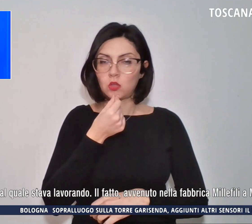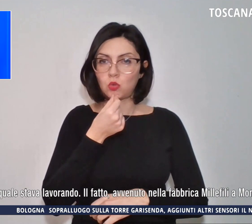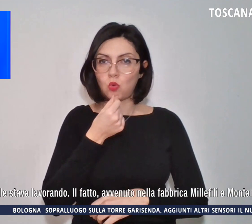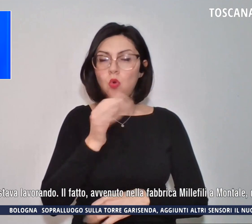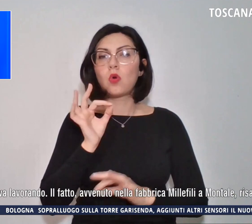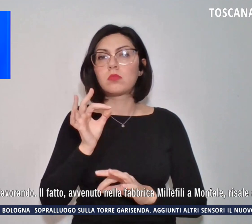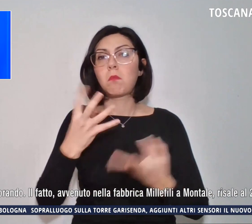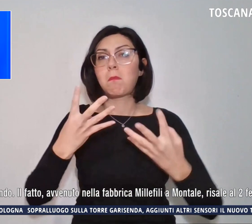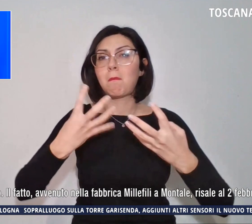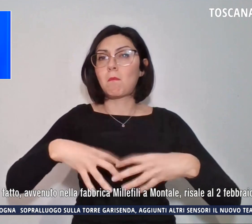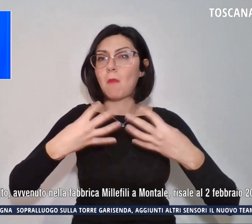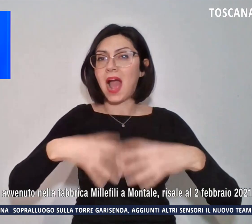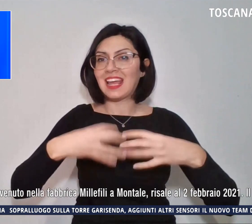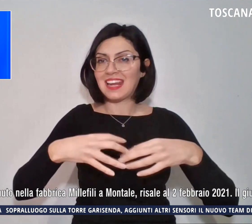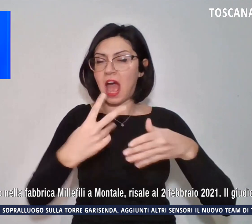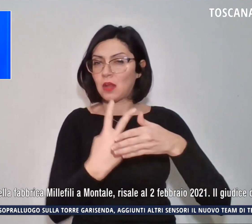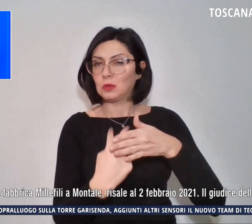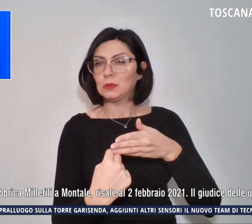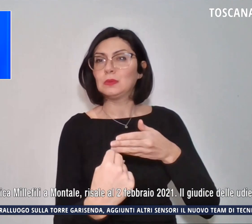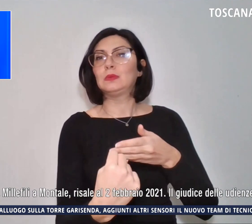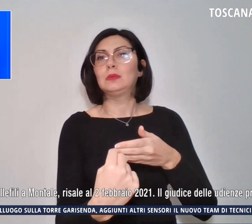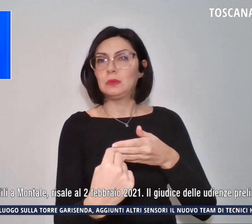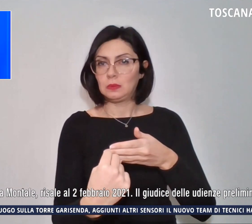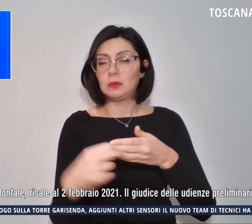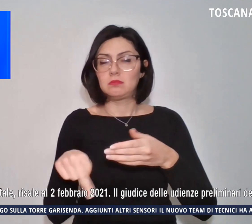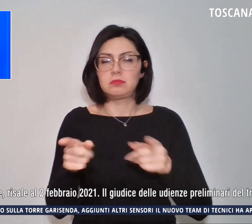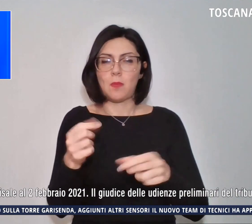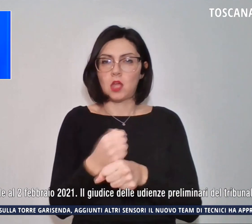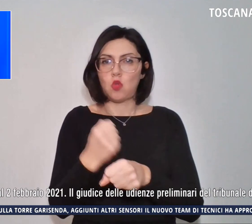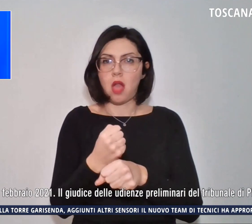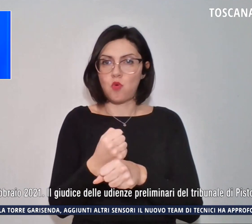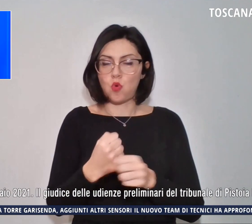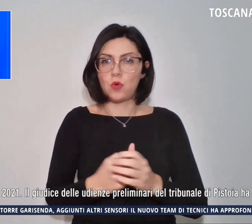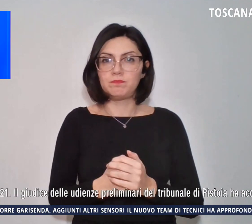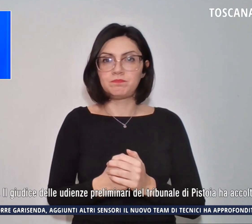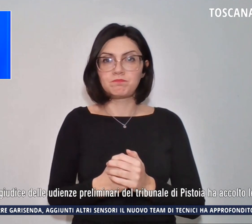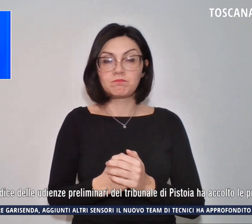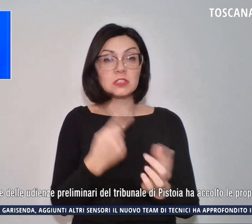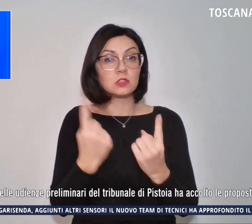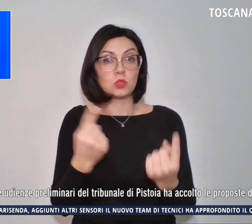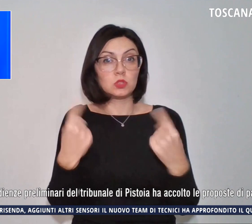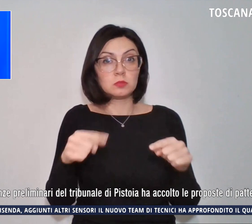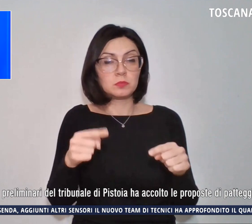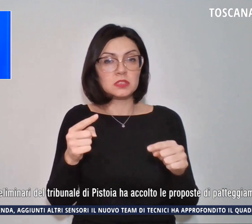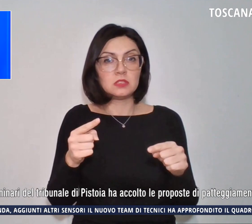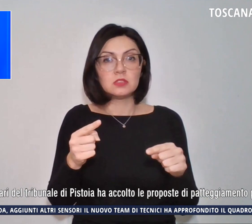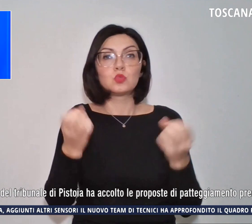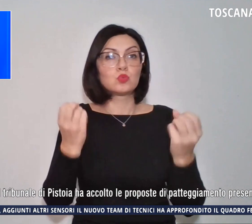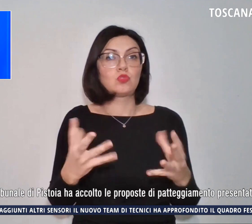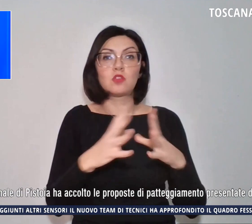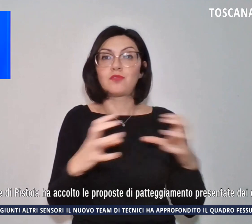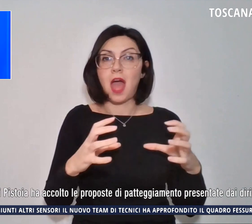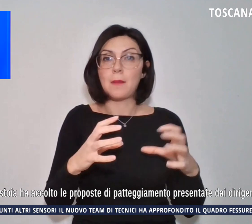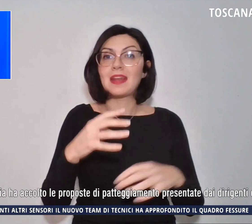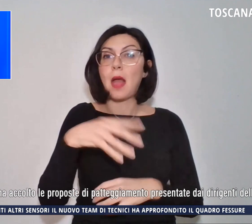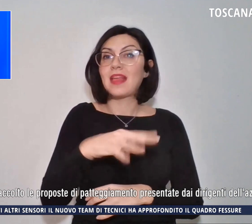macchinario al quale stava lavorando. Il fatto avvenuto nella fabbrica Mille Fili a